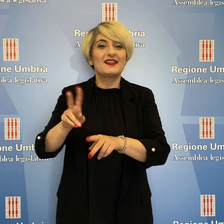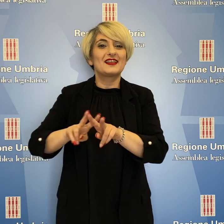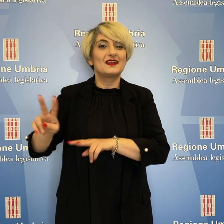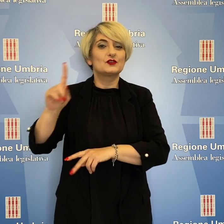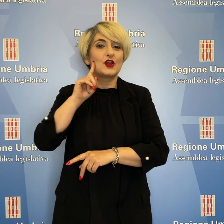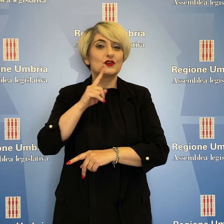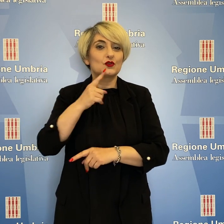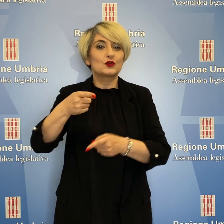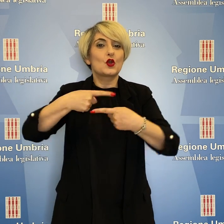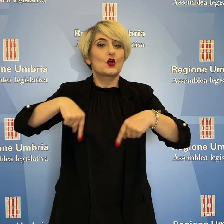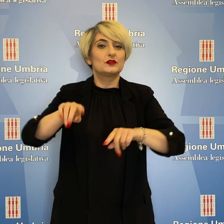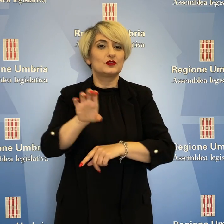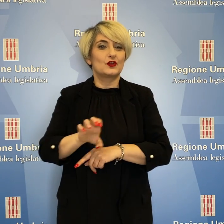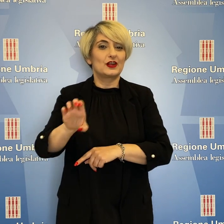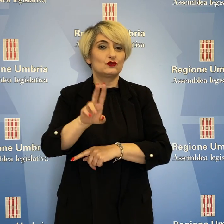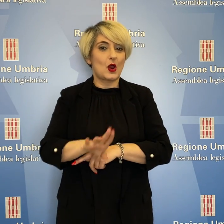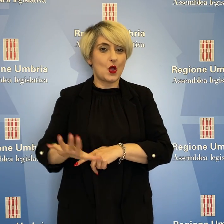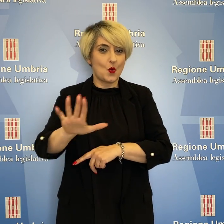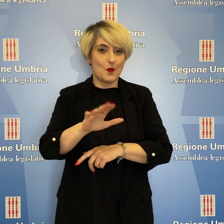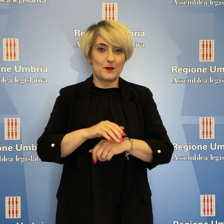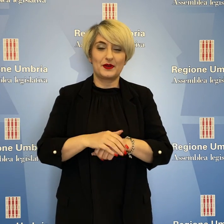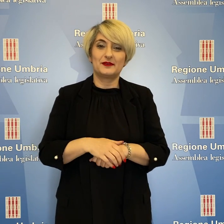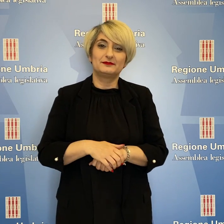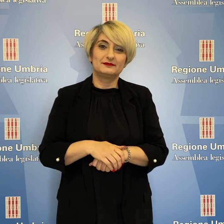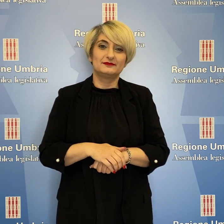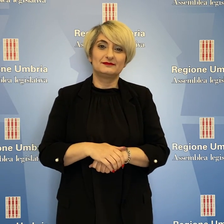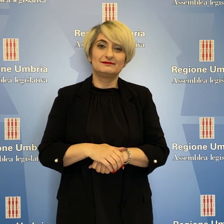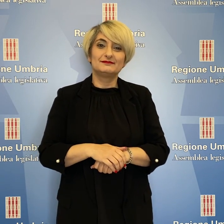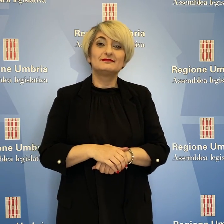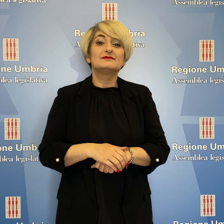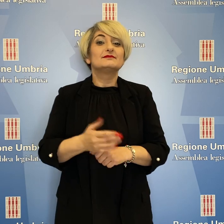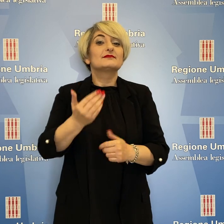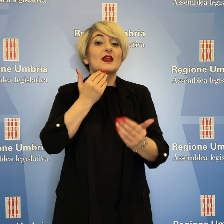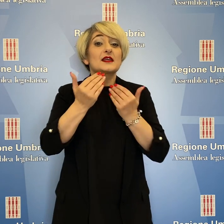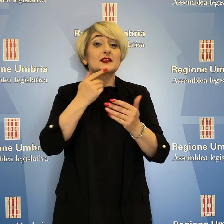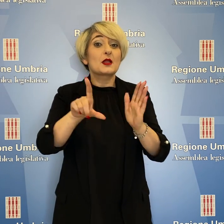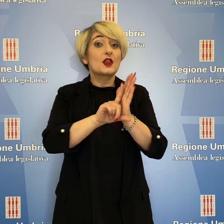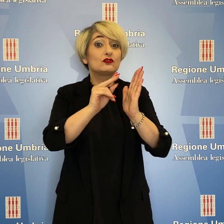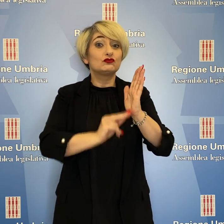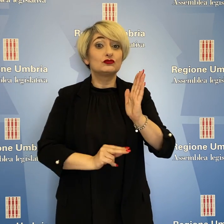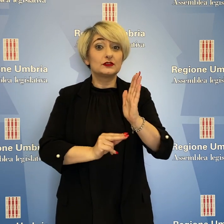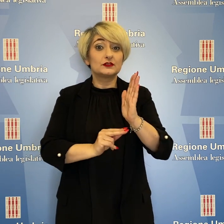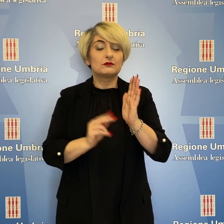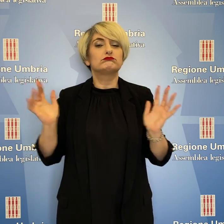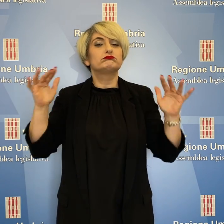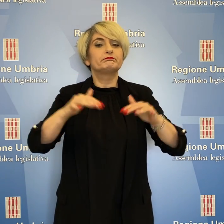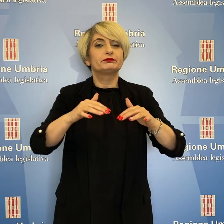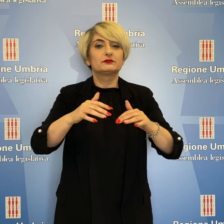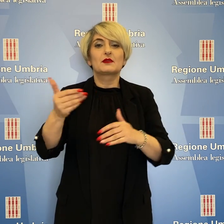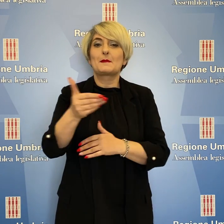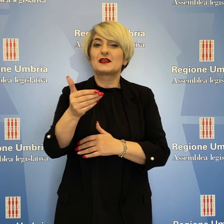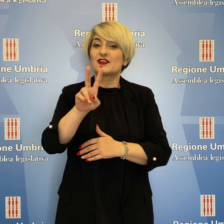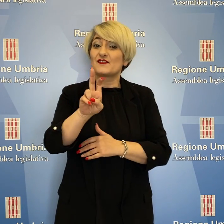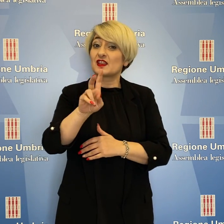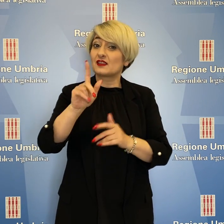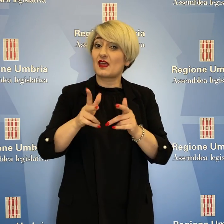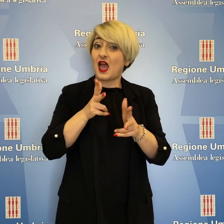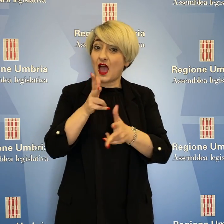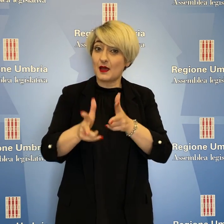'Umbria e l'Ente Nazionale Sordi, Consiglio Regionale dell'Umbria. L'Assemblea Legislativa si è riunita a martedì 20 aprile